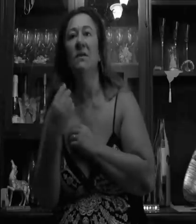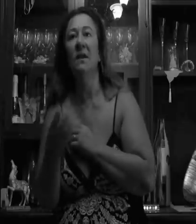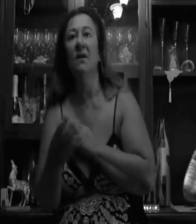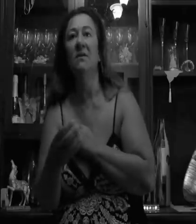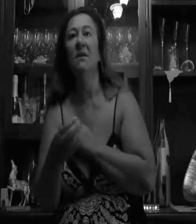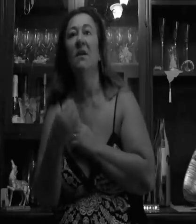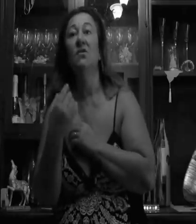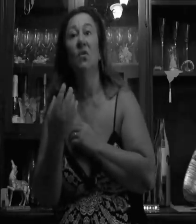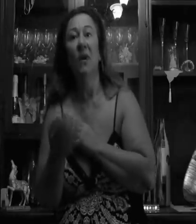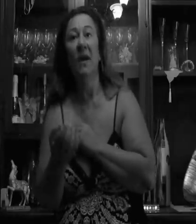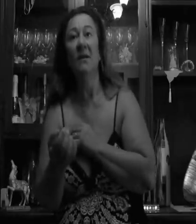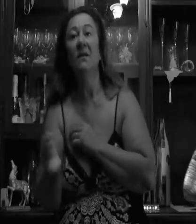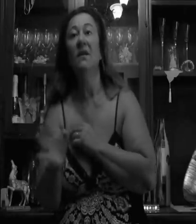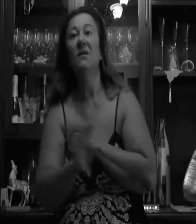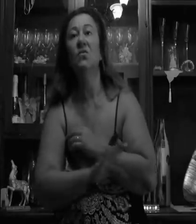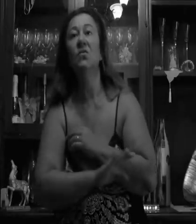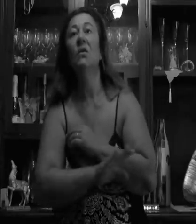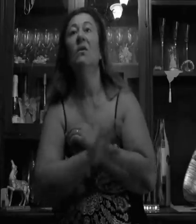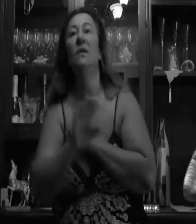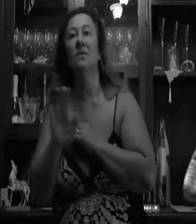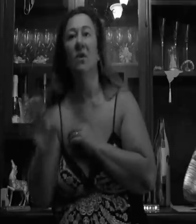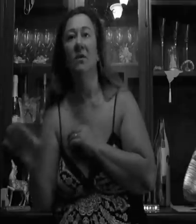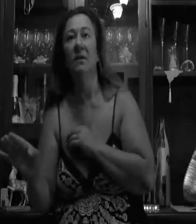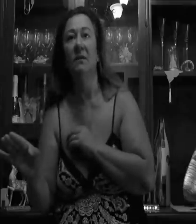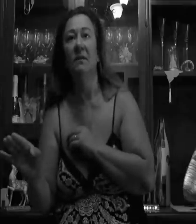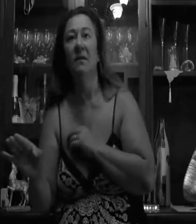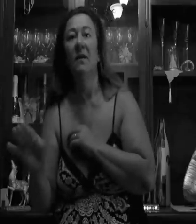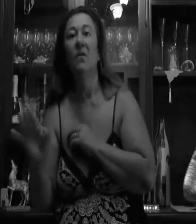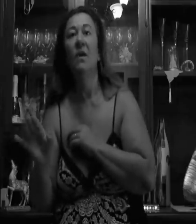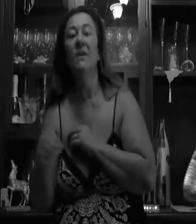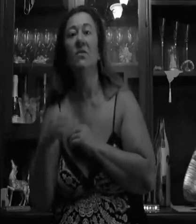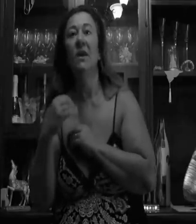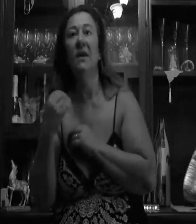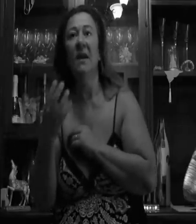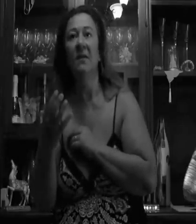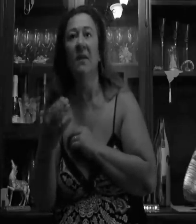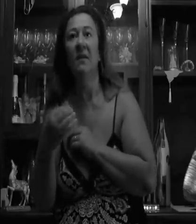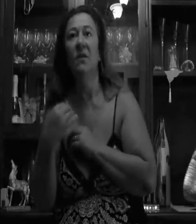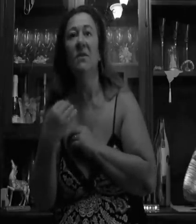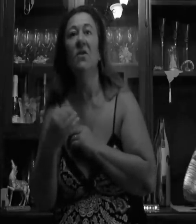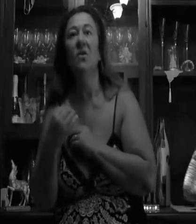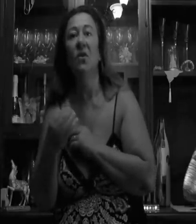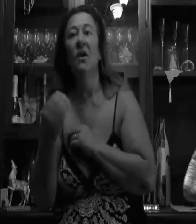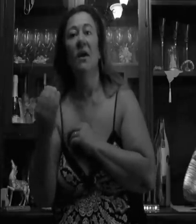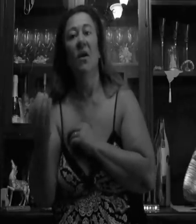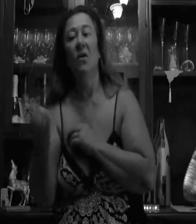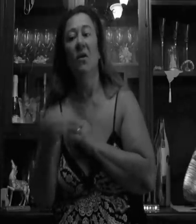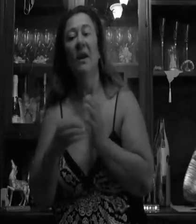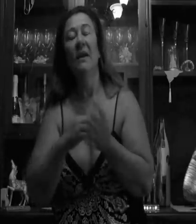queste cose, sono anni che nessuno lo ascolta, questo è grave, io nelle